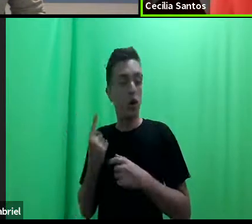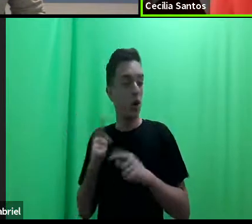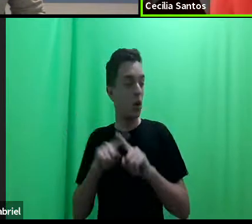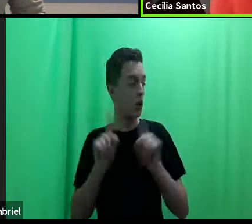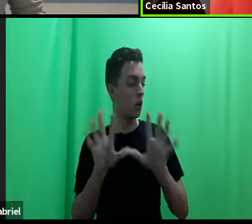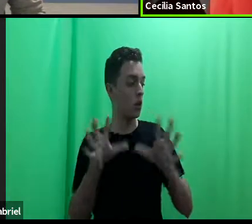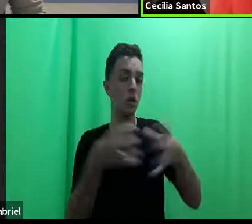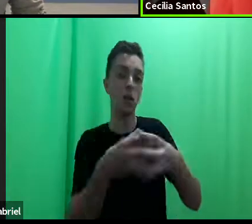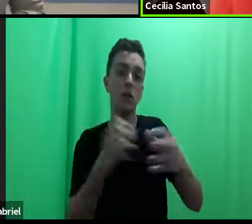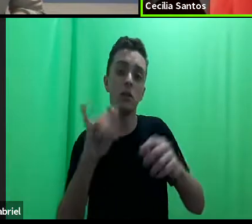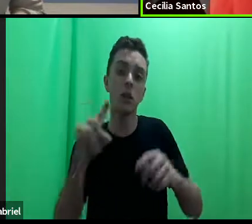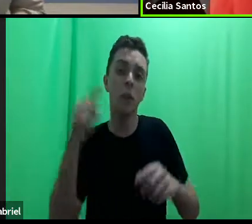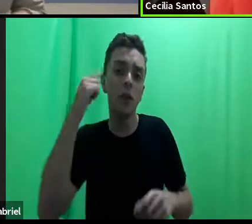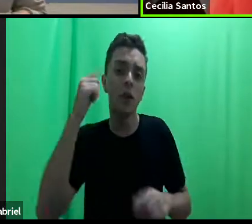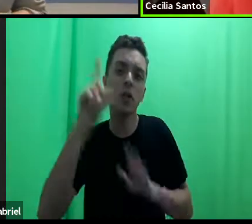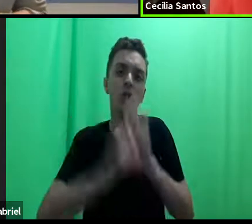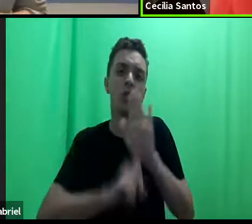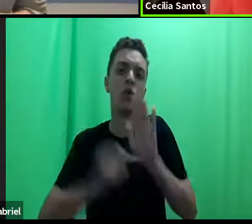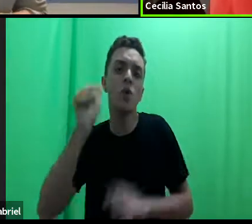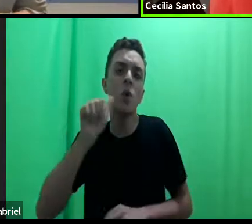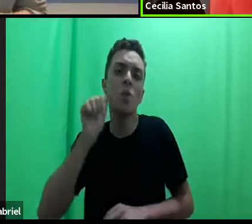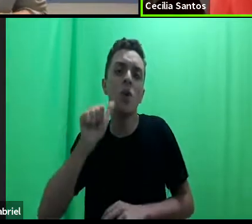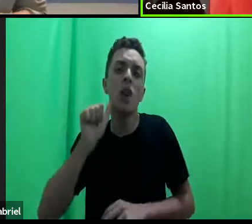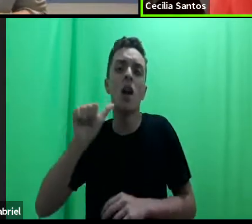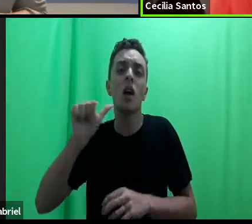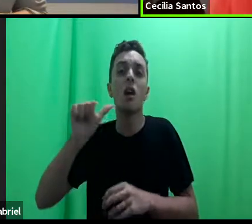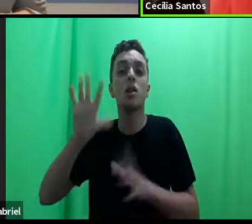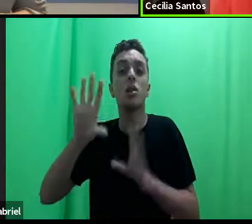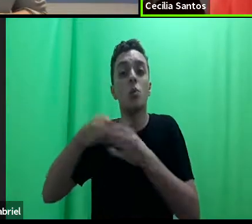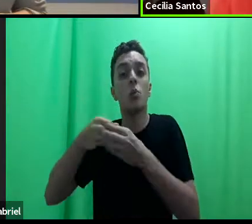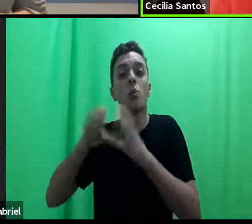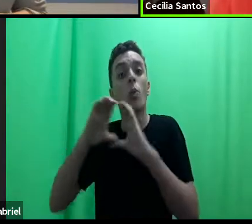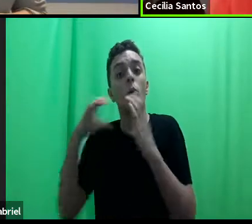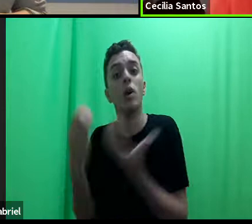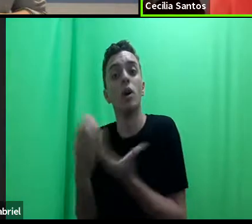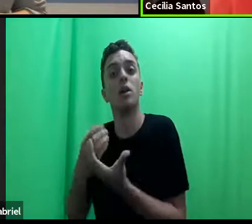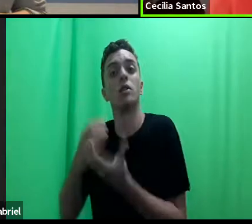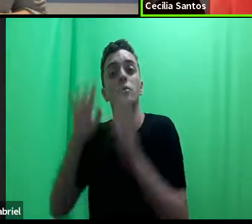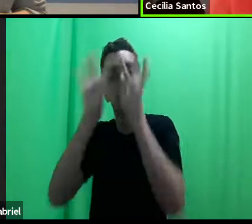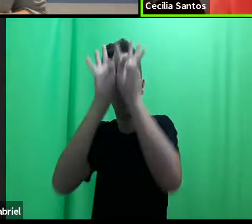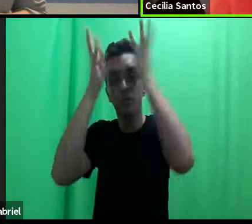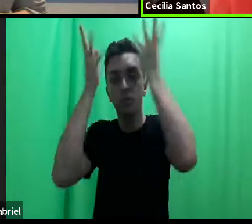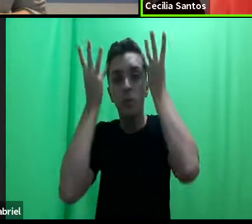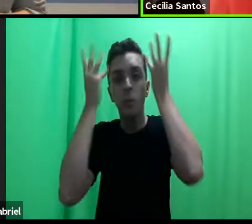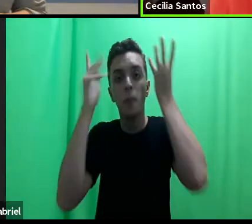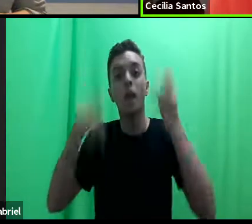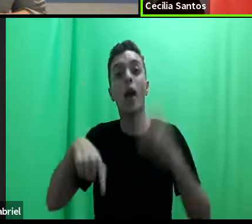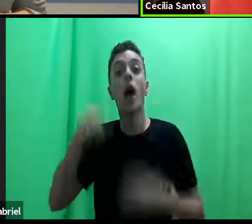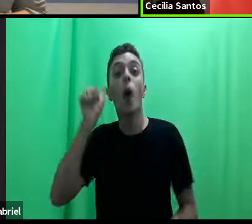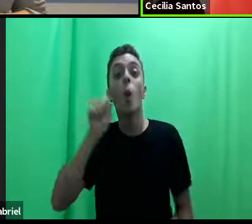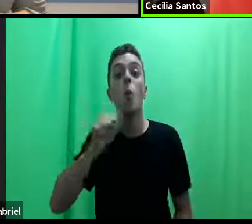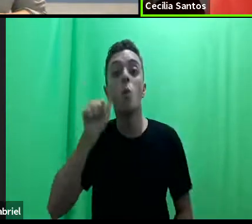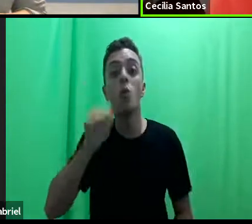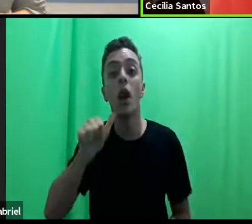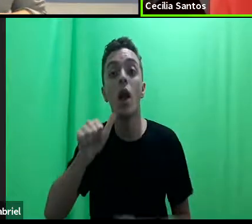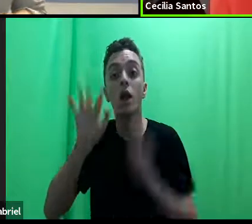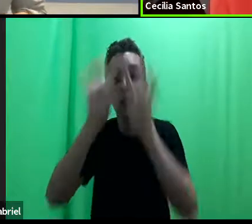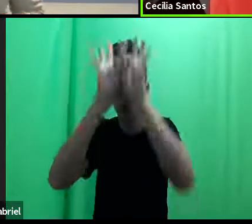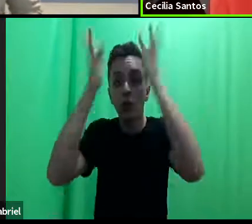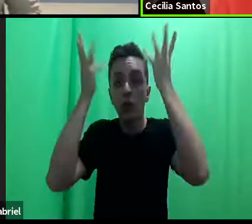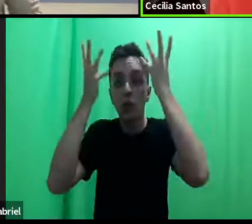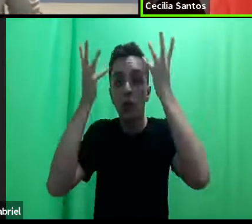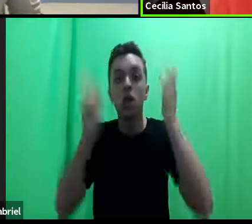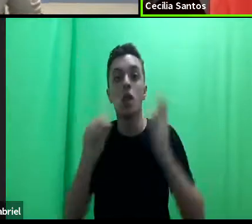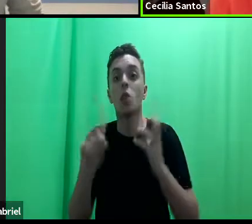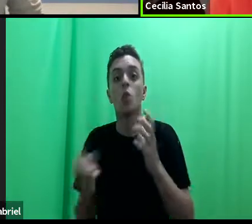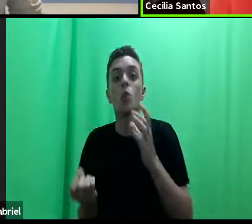nos direitos das mulheres numa comunidade indígena, as mulheres indígenas não constroem